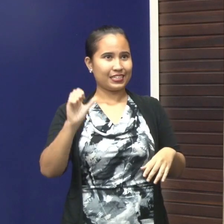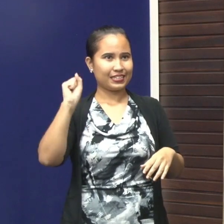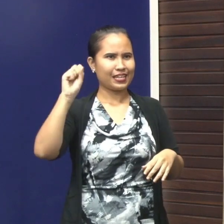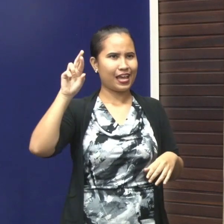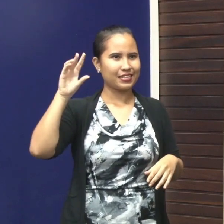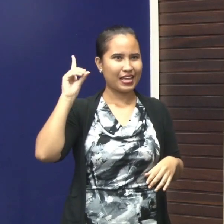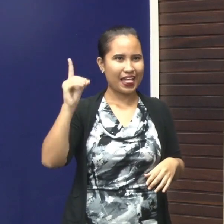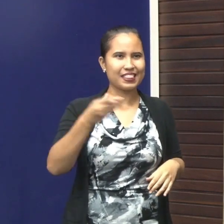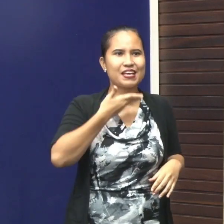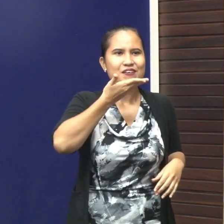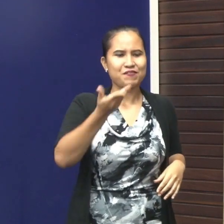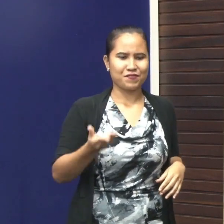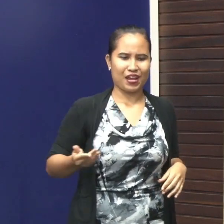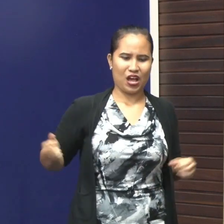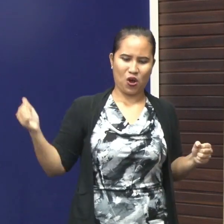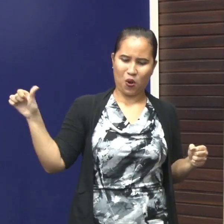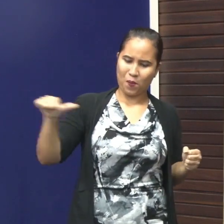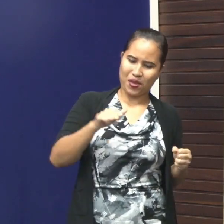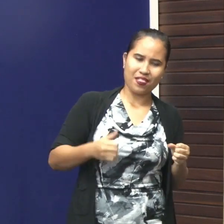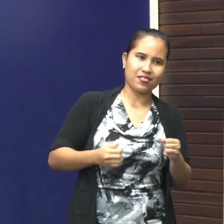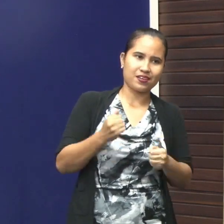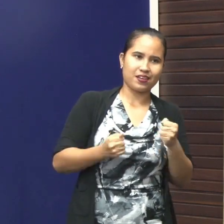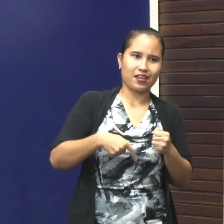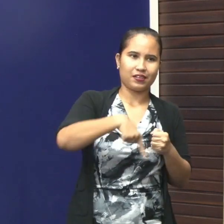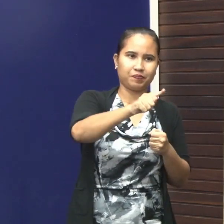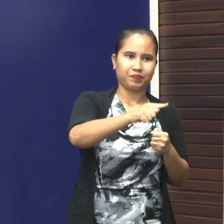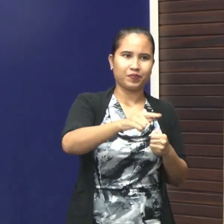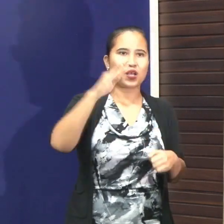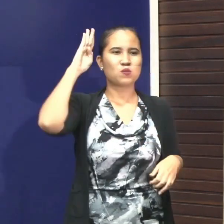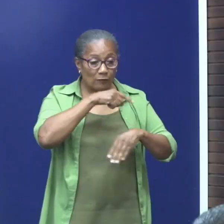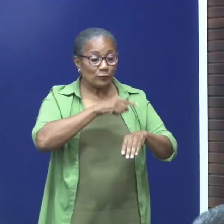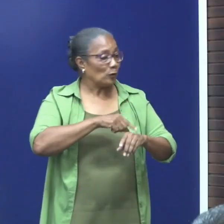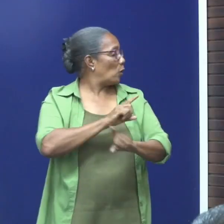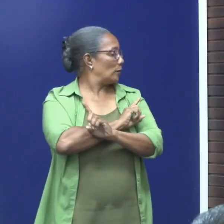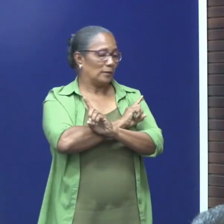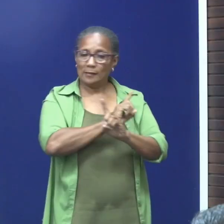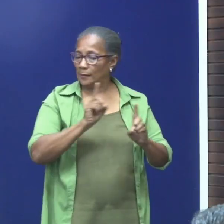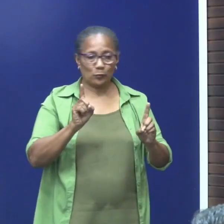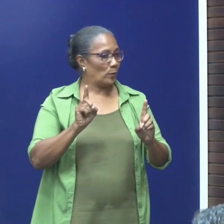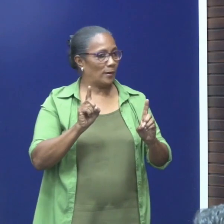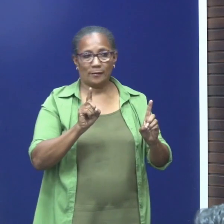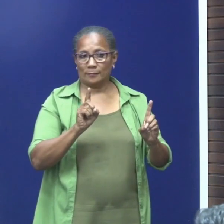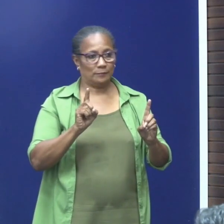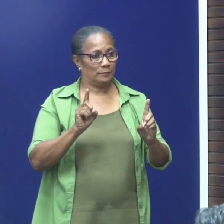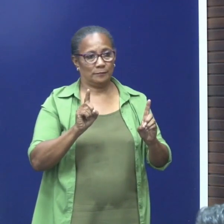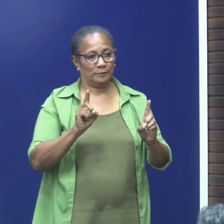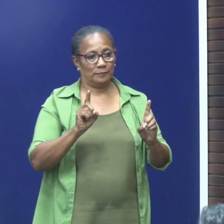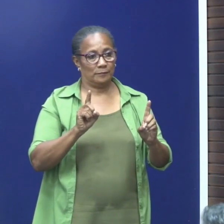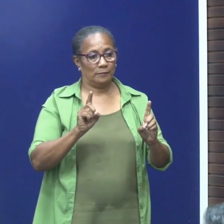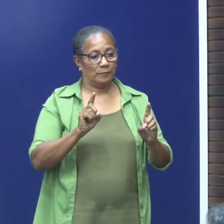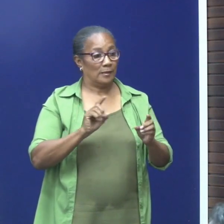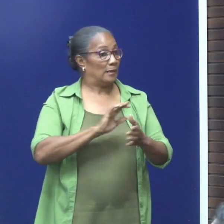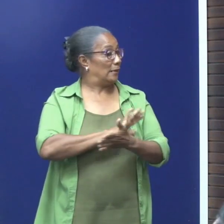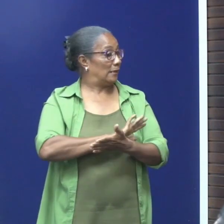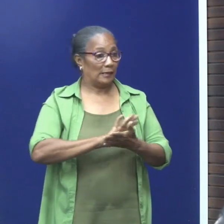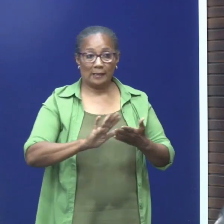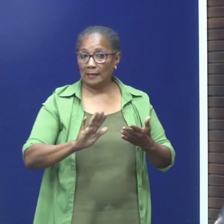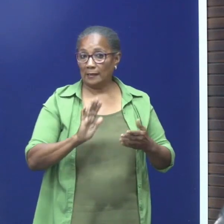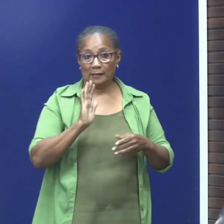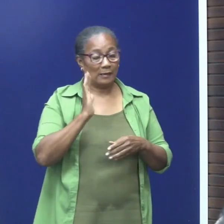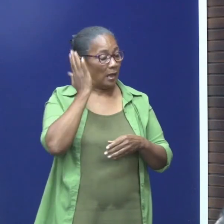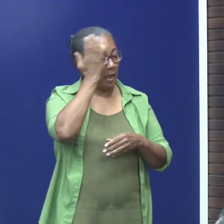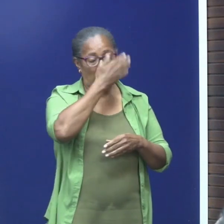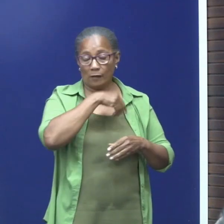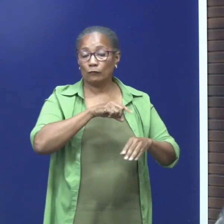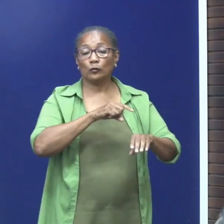het NCCR, gisteren op de dagelijkse persconferentie van de overheid rond het COVID-19 virus. Hij benadrukte dat